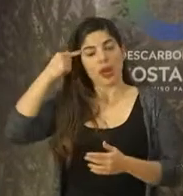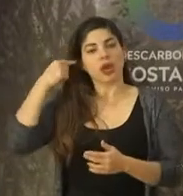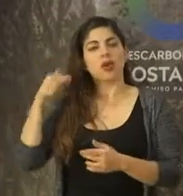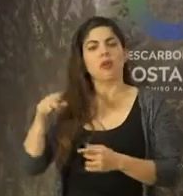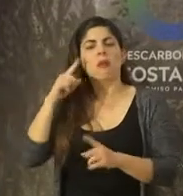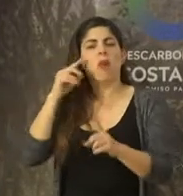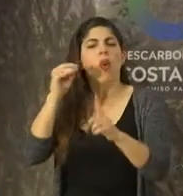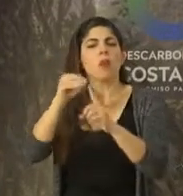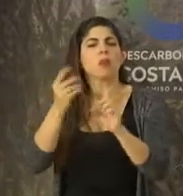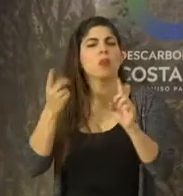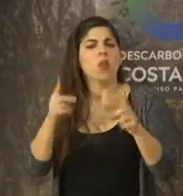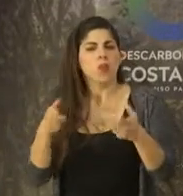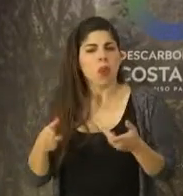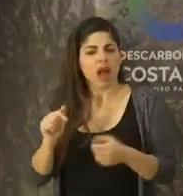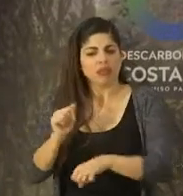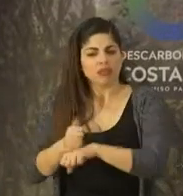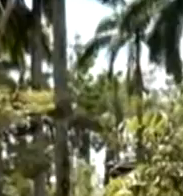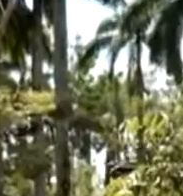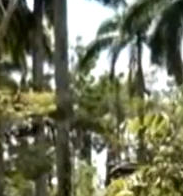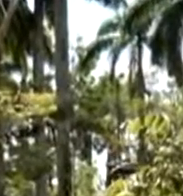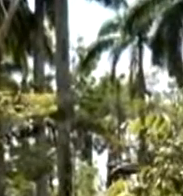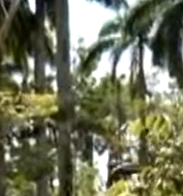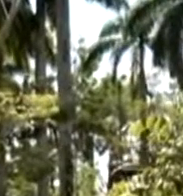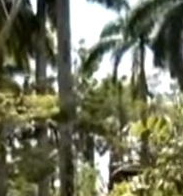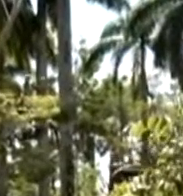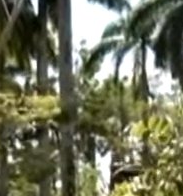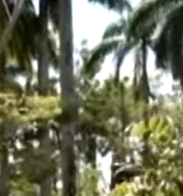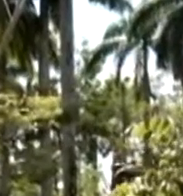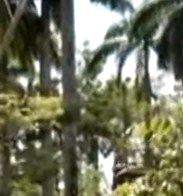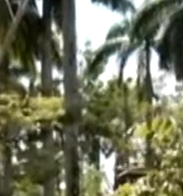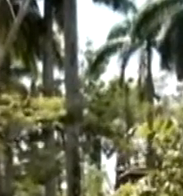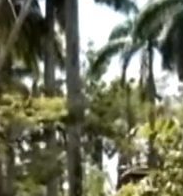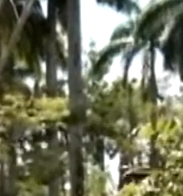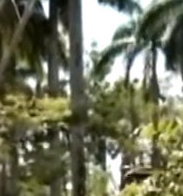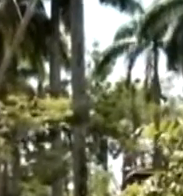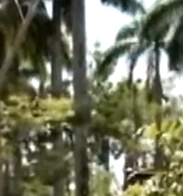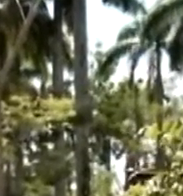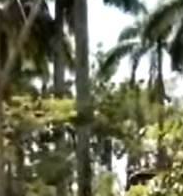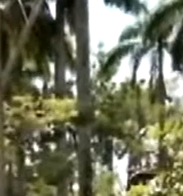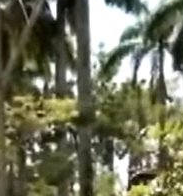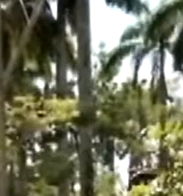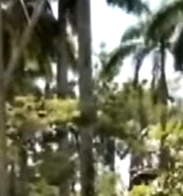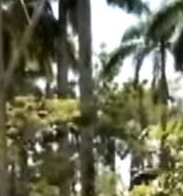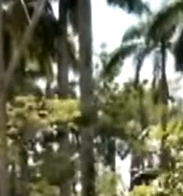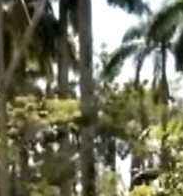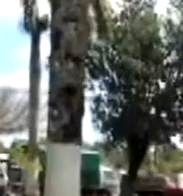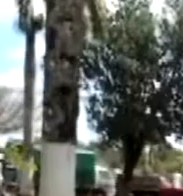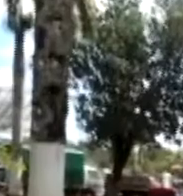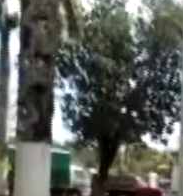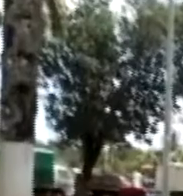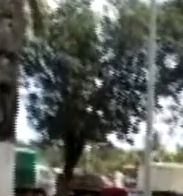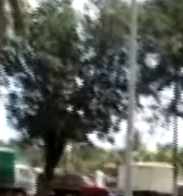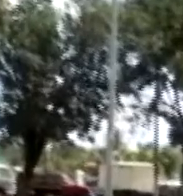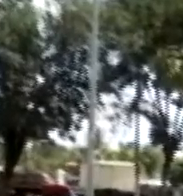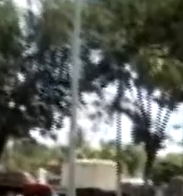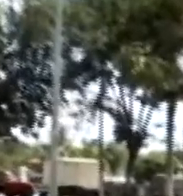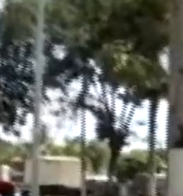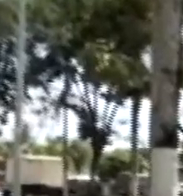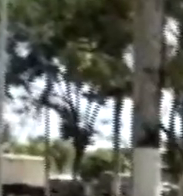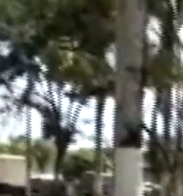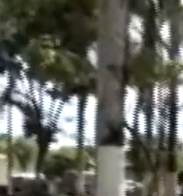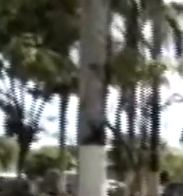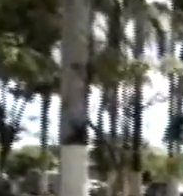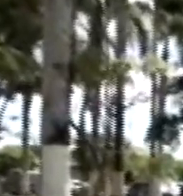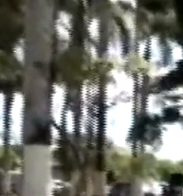el objetivo de implementar las capacidades del Cantón de Buenos Aires. En la actividad de presentación estuvieron el Viceministro de la Presidencia de